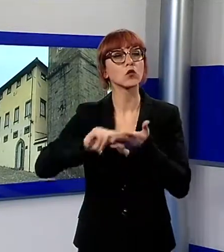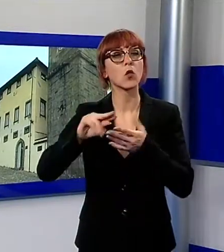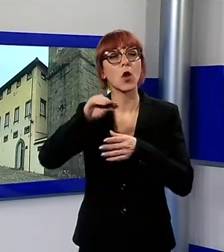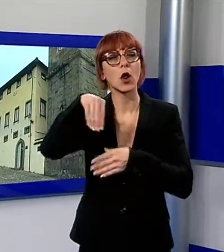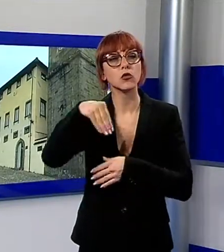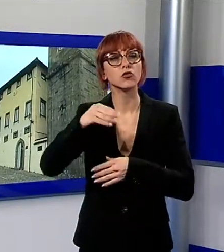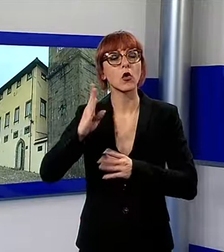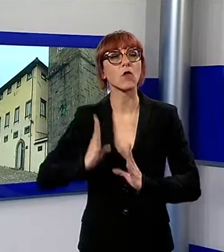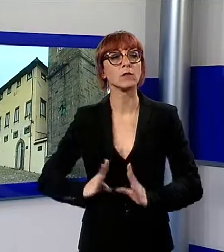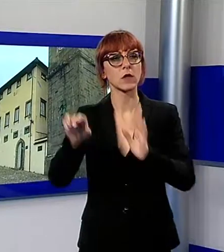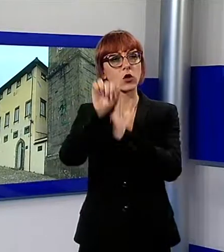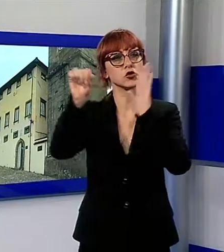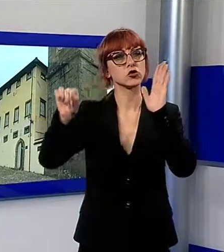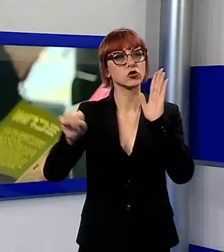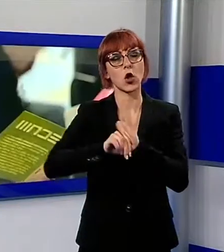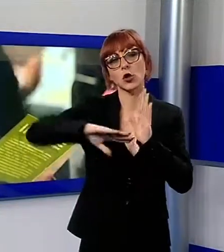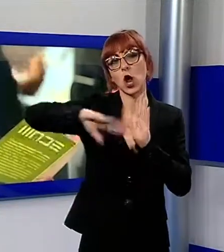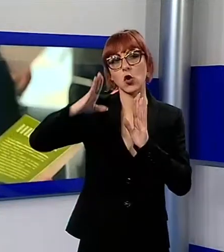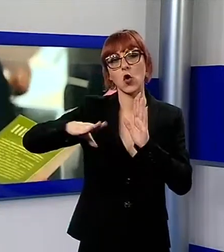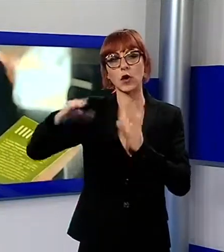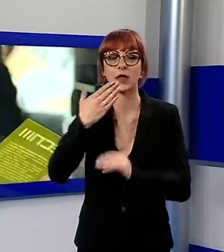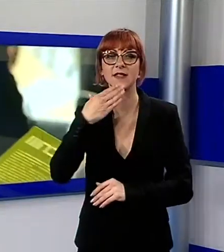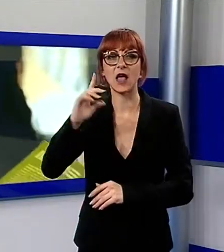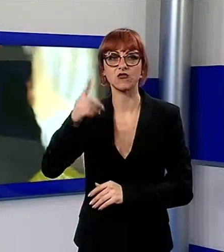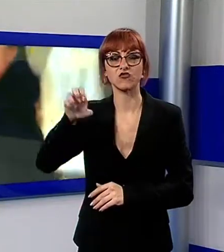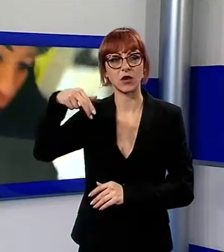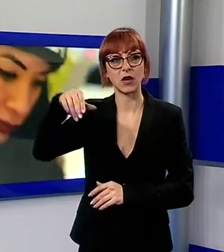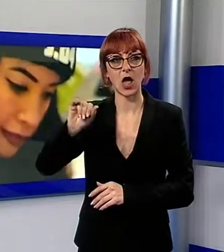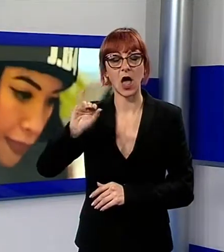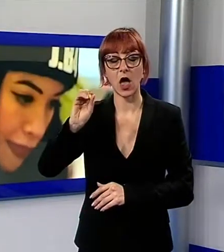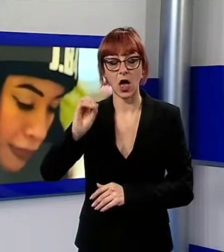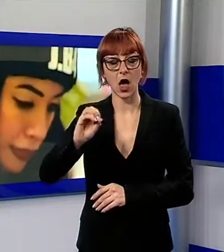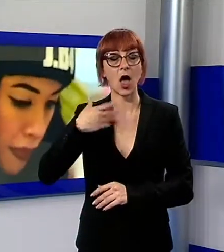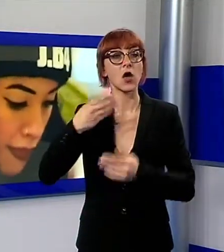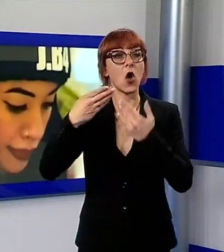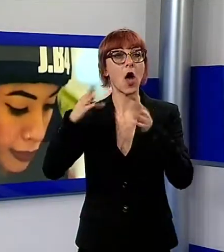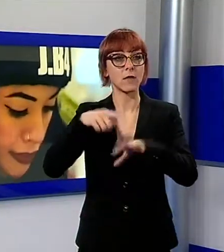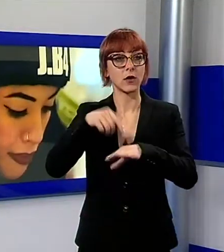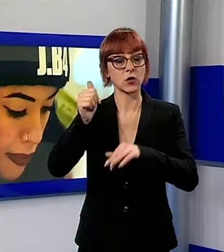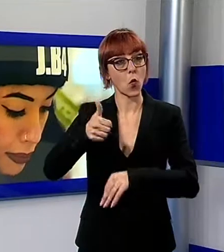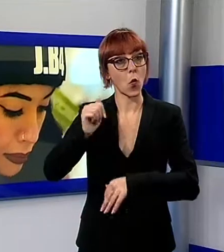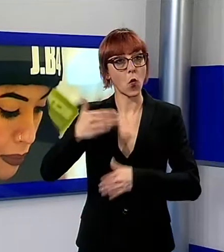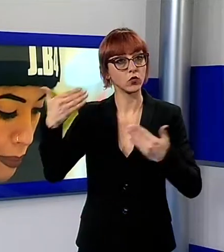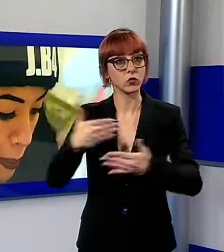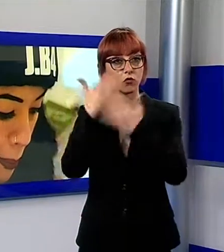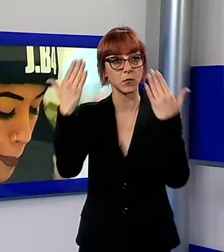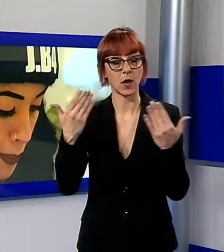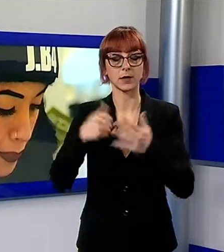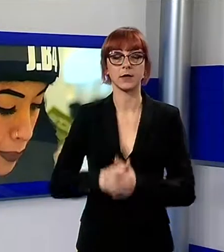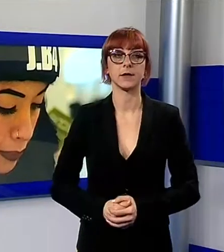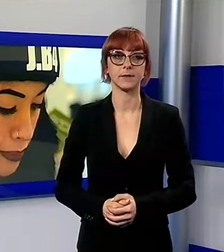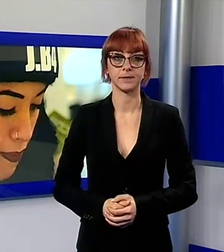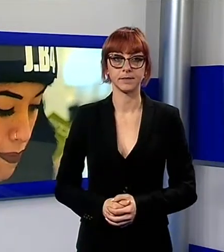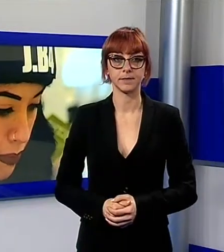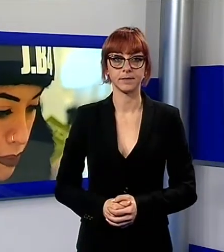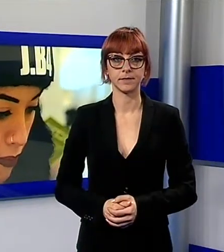storica dimora sulle colline di San Gennaro accolto i giovani interessati a frequentare l'edizione 2018-2019 del corso.